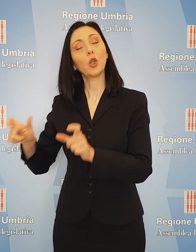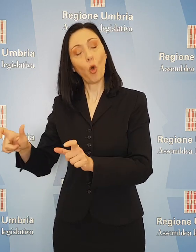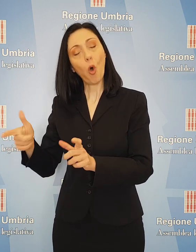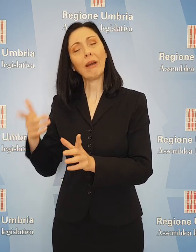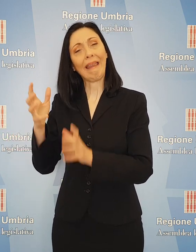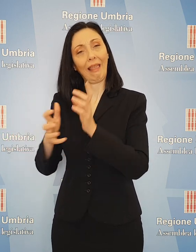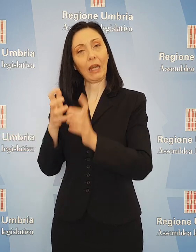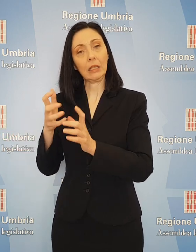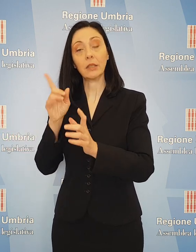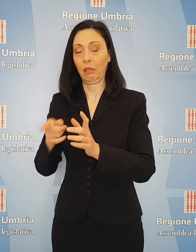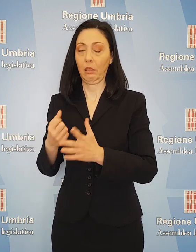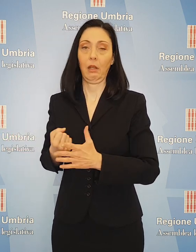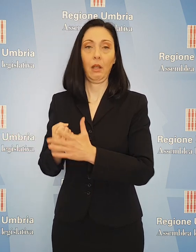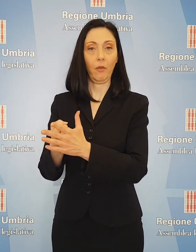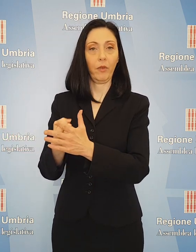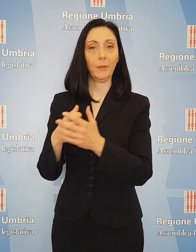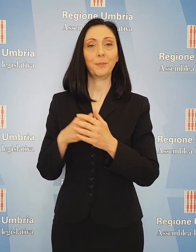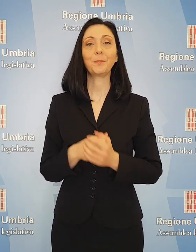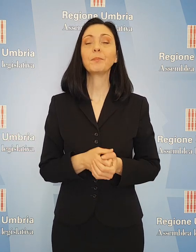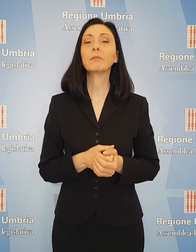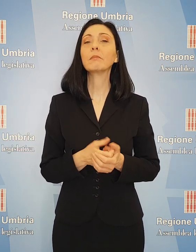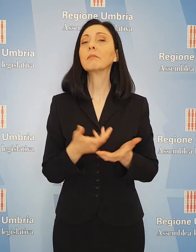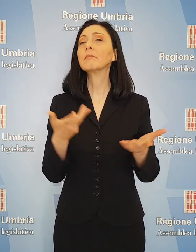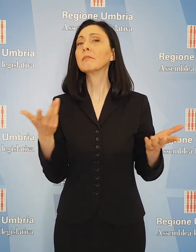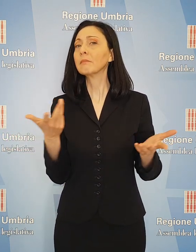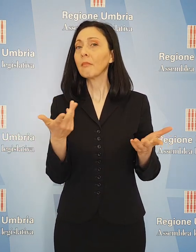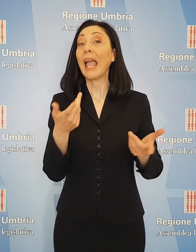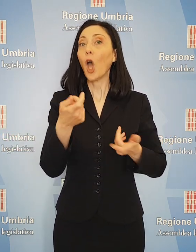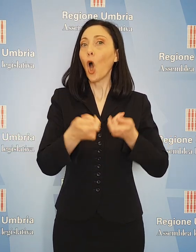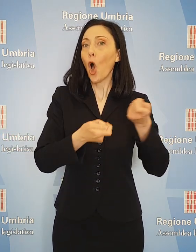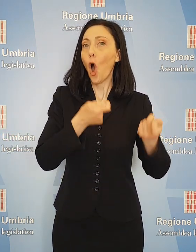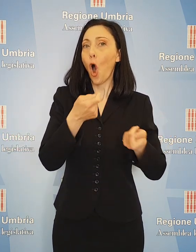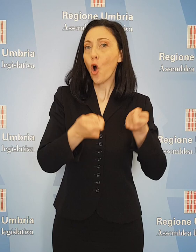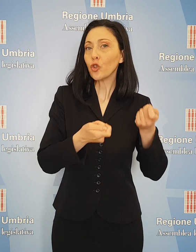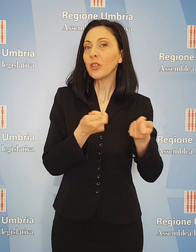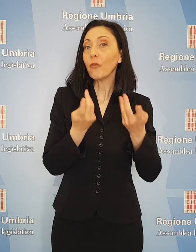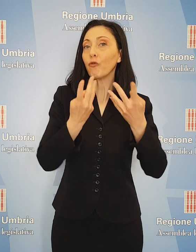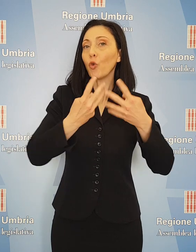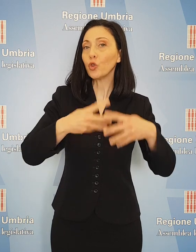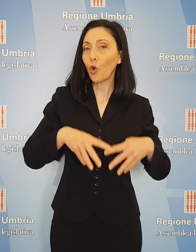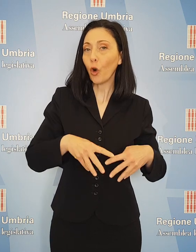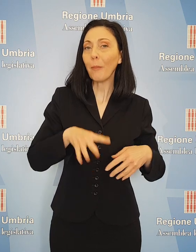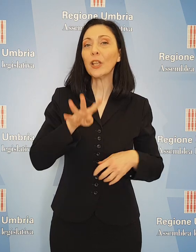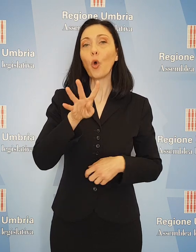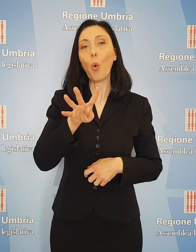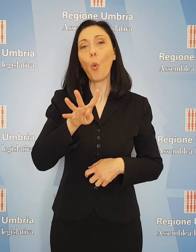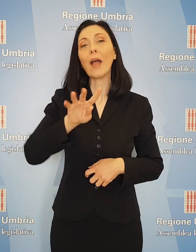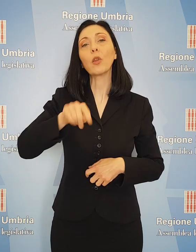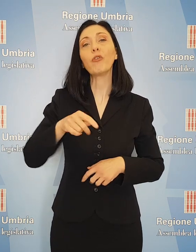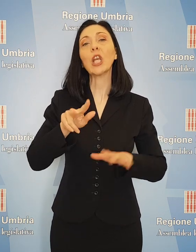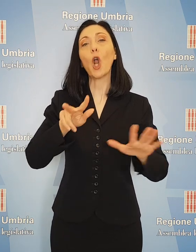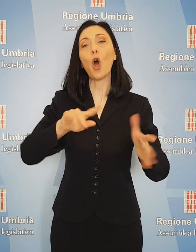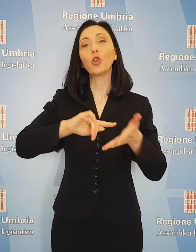crisi. Abbiamo realizzato una significativa riduzione dei costi di funzionamento per 4,8 milioni di euro,